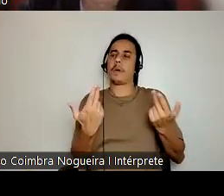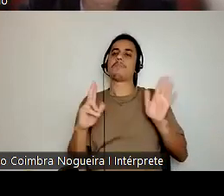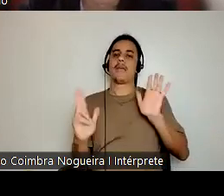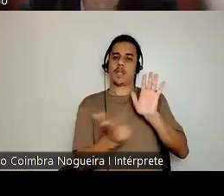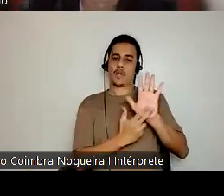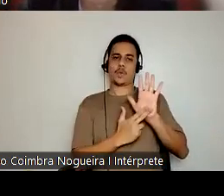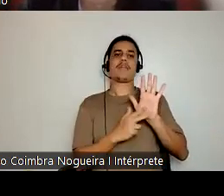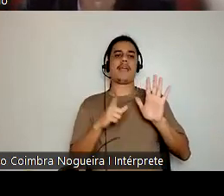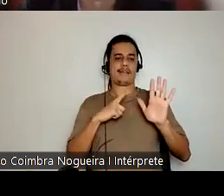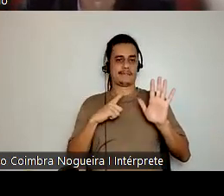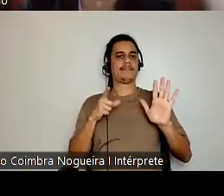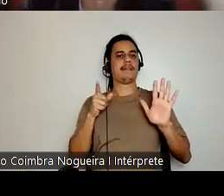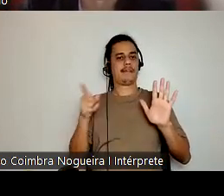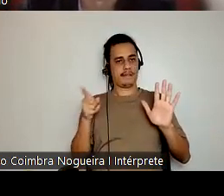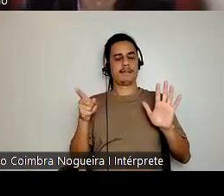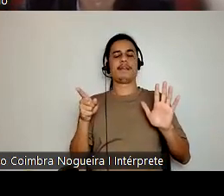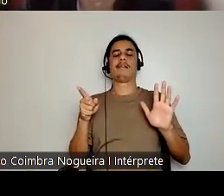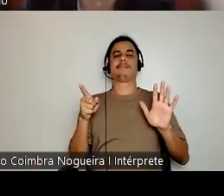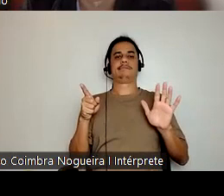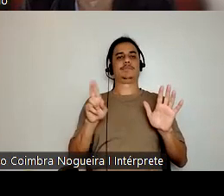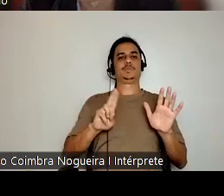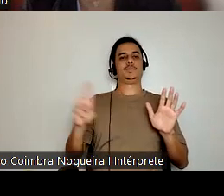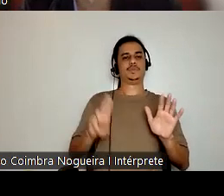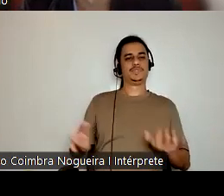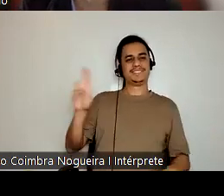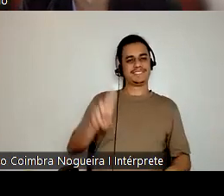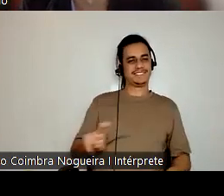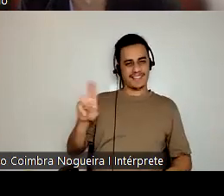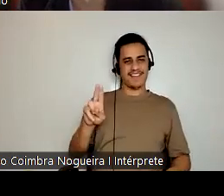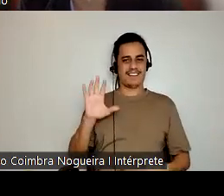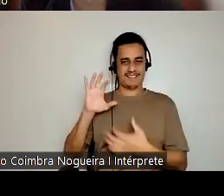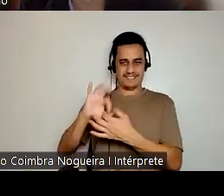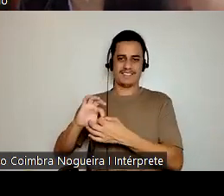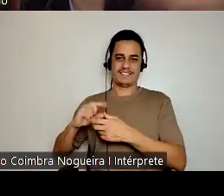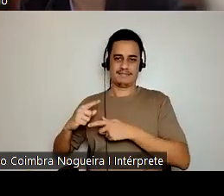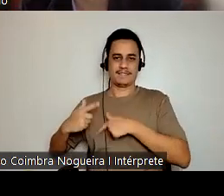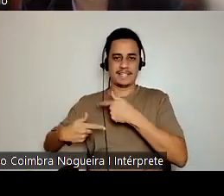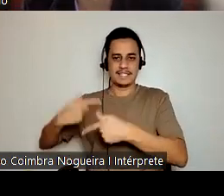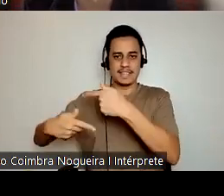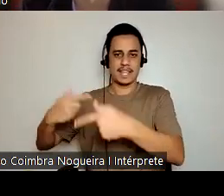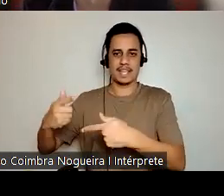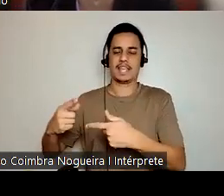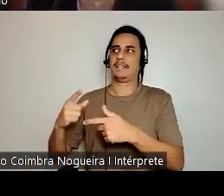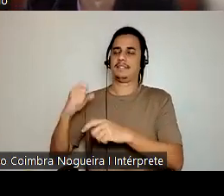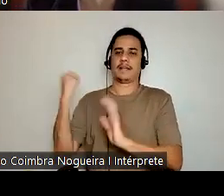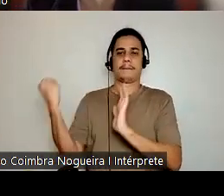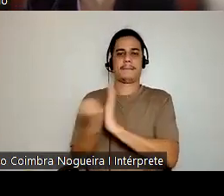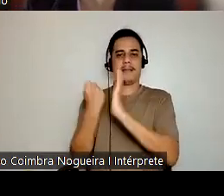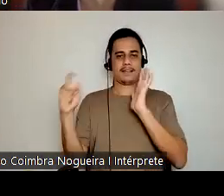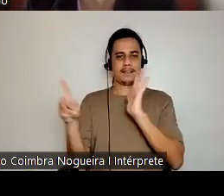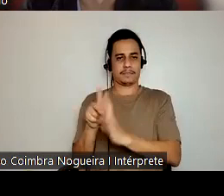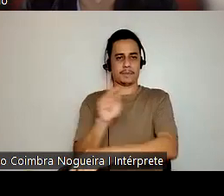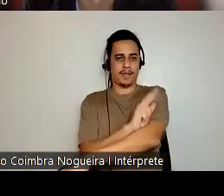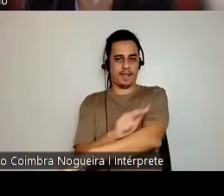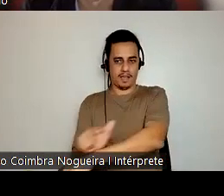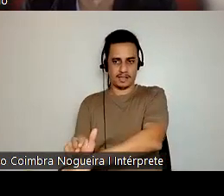esse uso da descendência asiática, das marcas raciais como